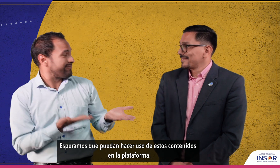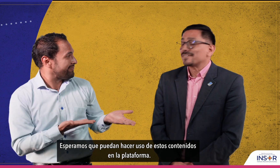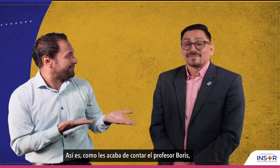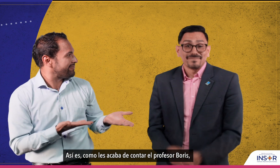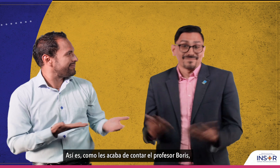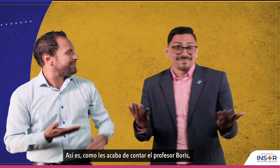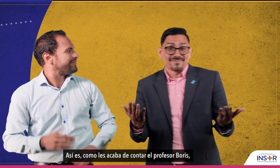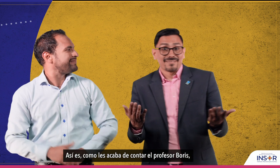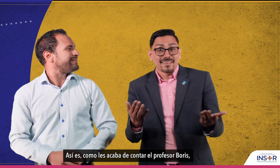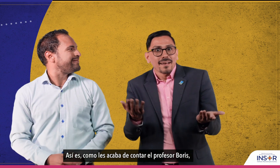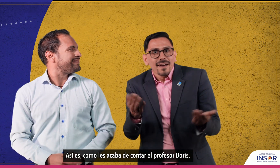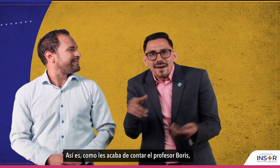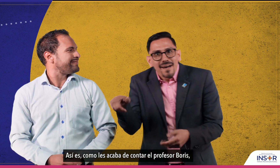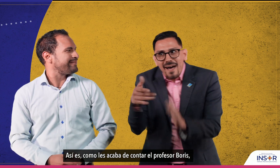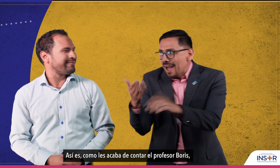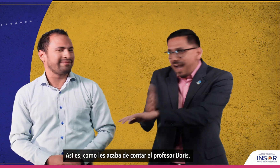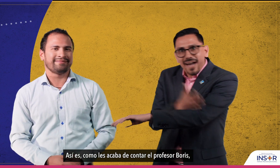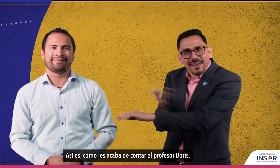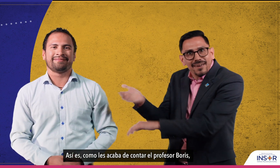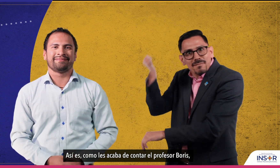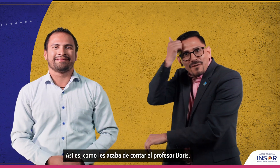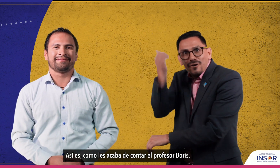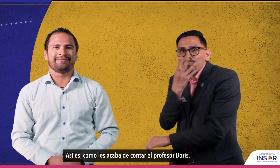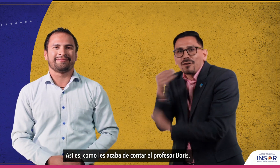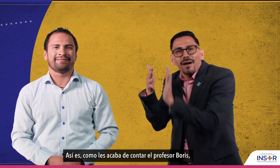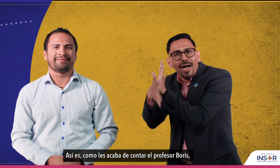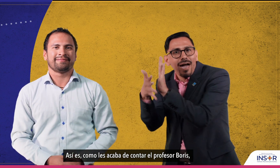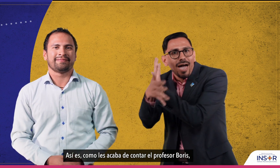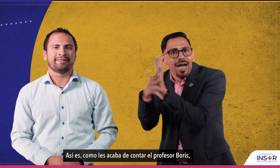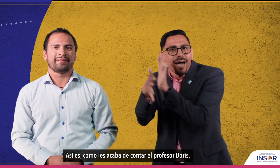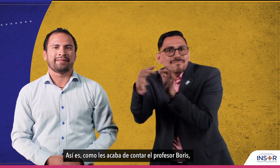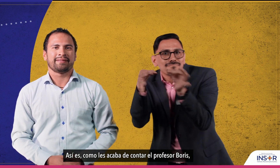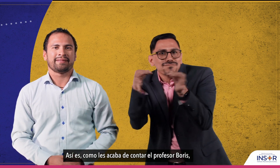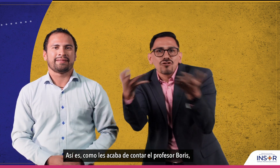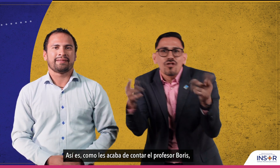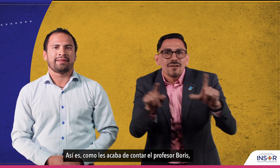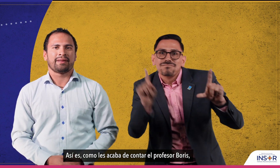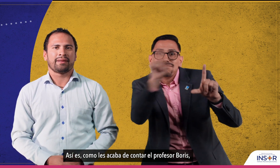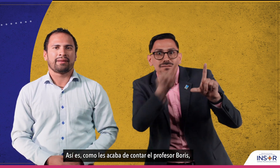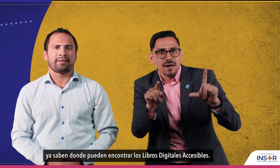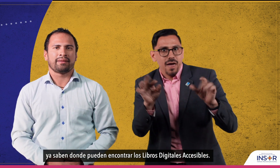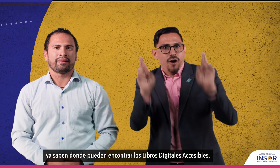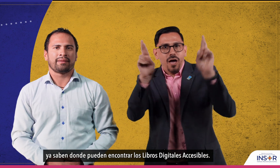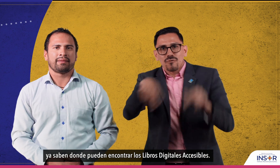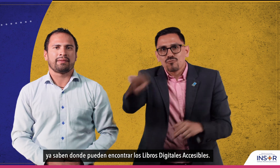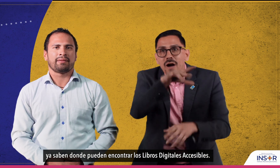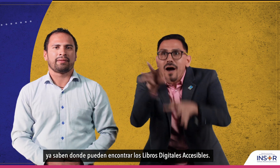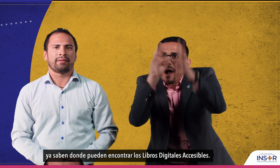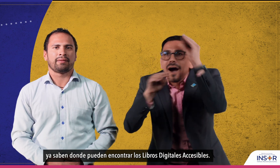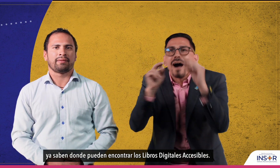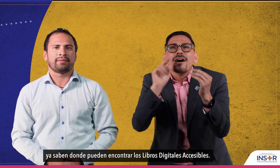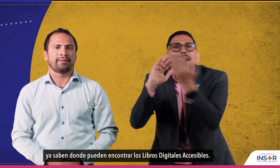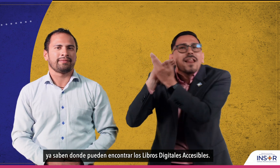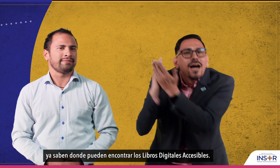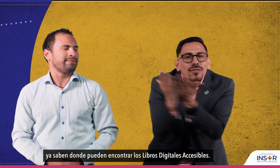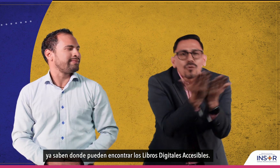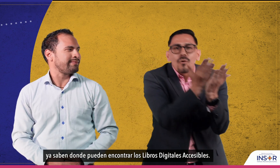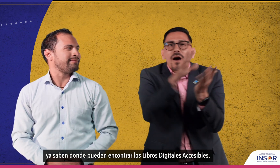Así es, como les acaba de contar el profesor Boris, ya saben dónde pueden encontrar los